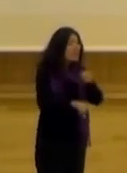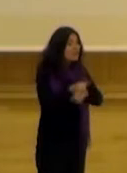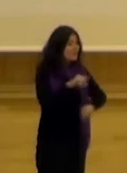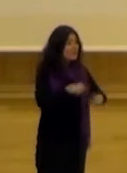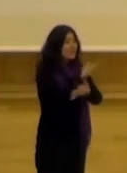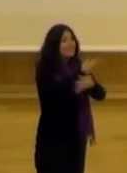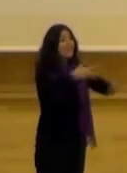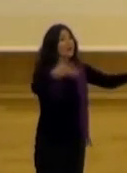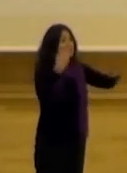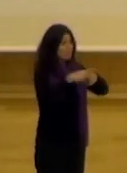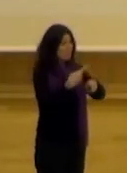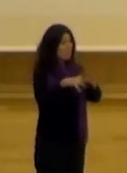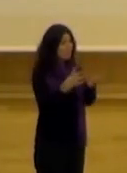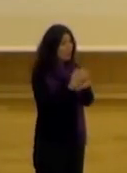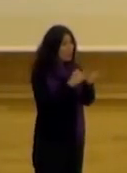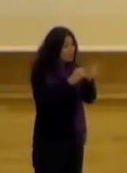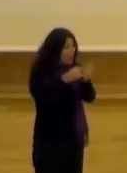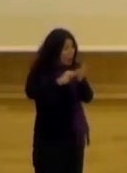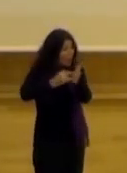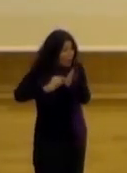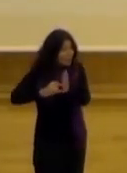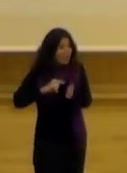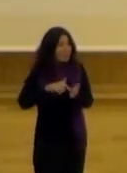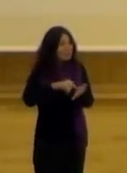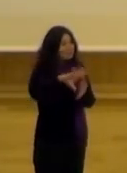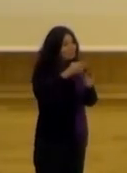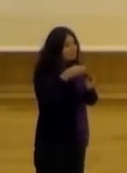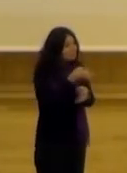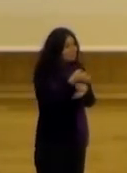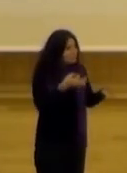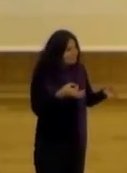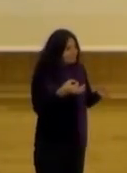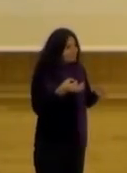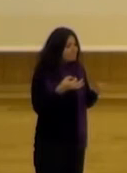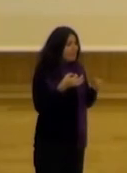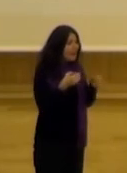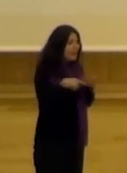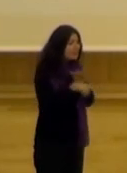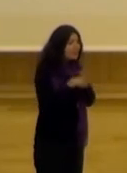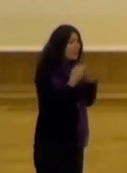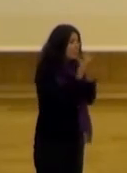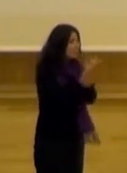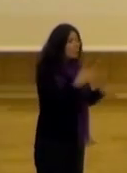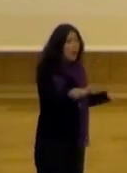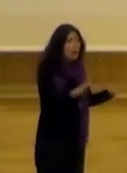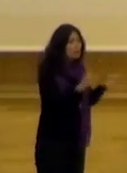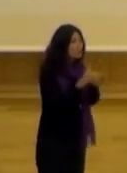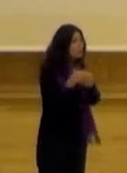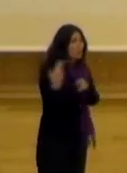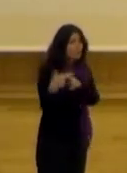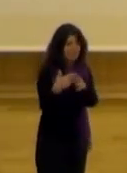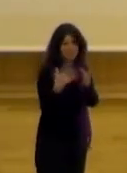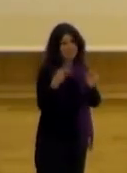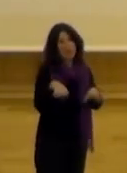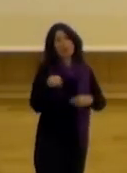políticas digamos pero todos estos proyectos de alguna manera se ajustaban a cuestiones que políticamente cualquier partido político